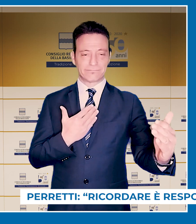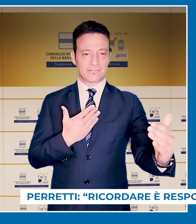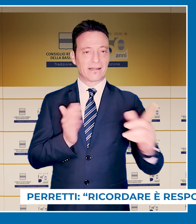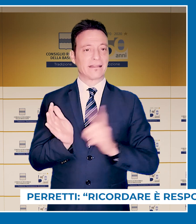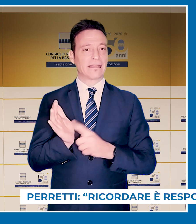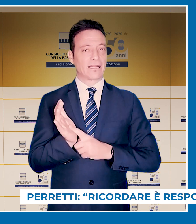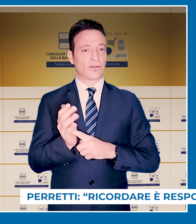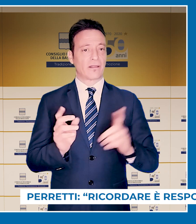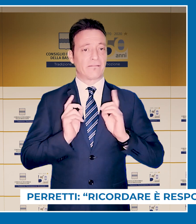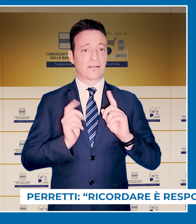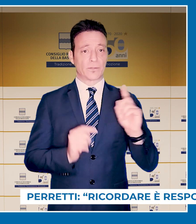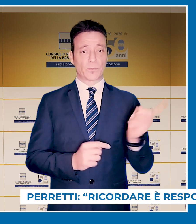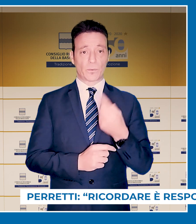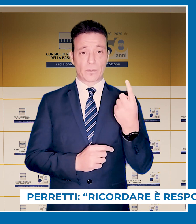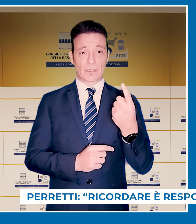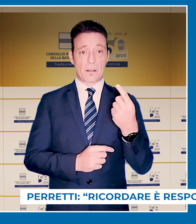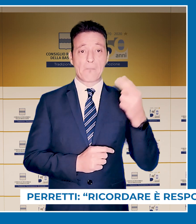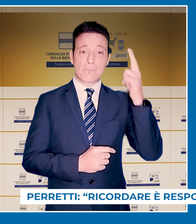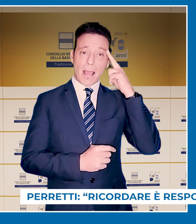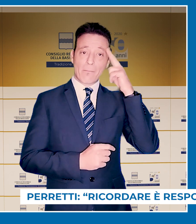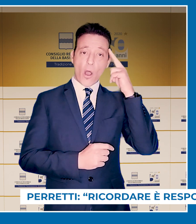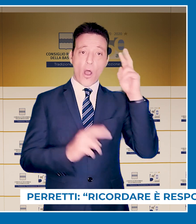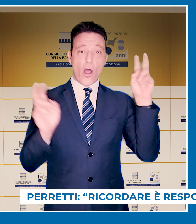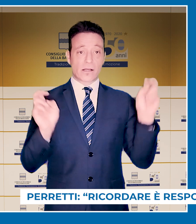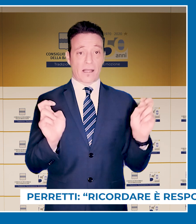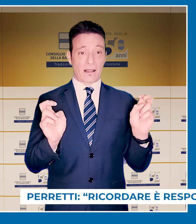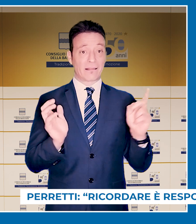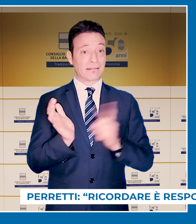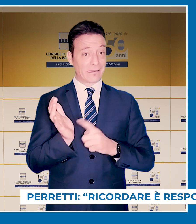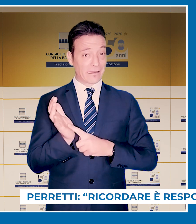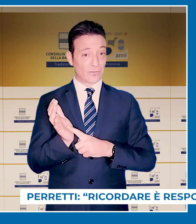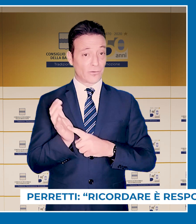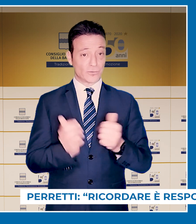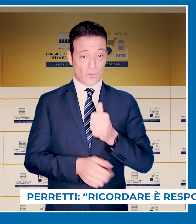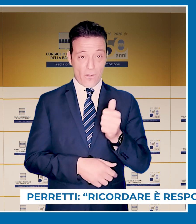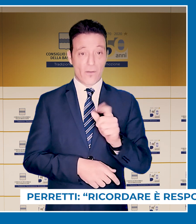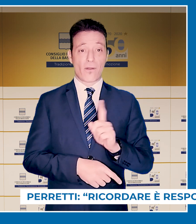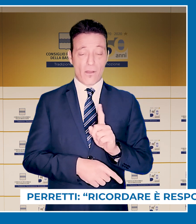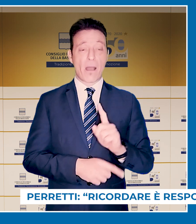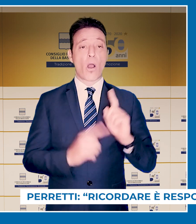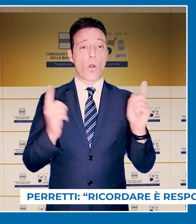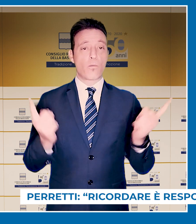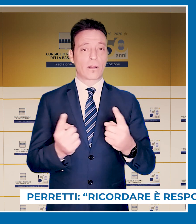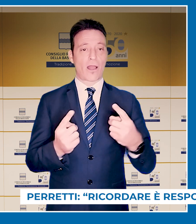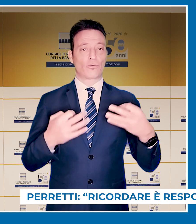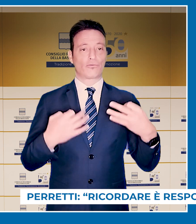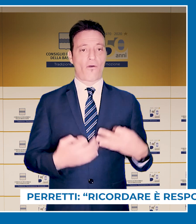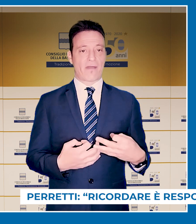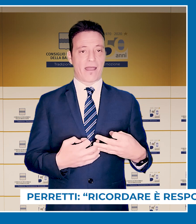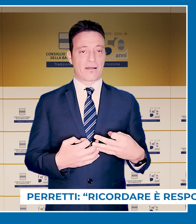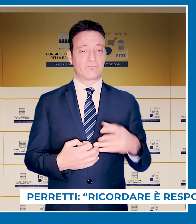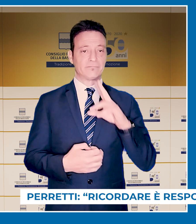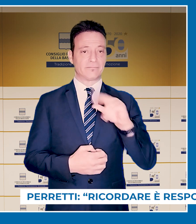diritti di tutti. La memoria, tuttavia, non è solo diritto, ma anche dovere di comunità.